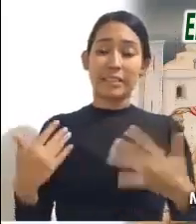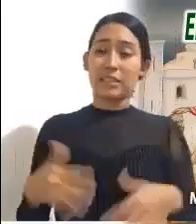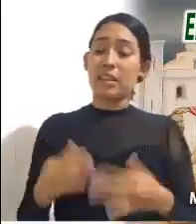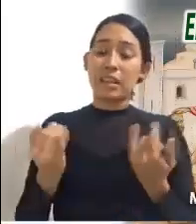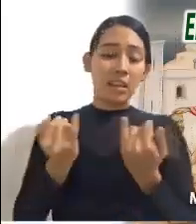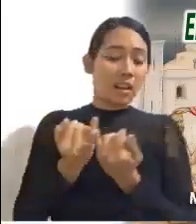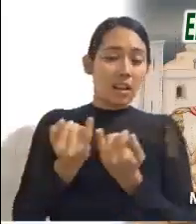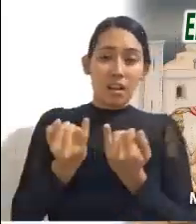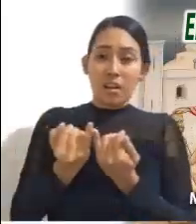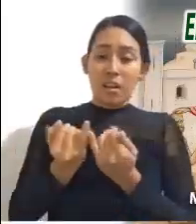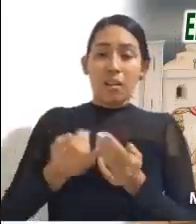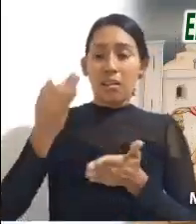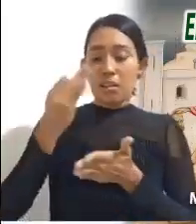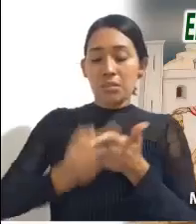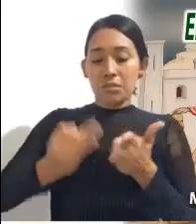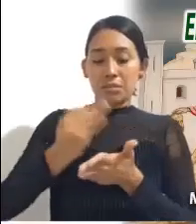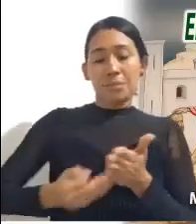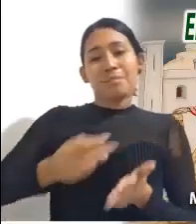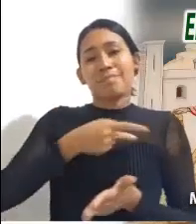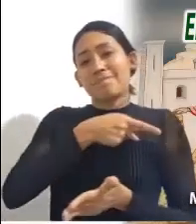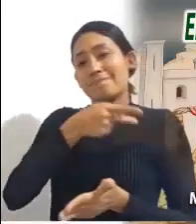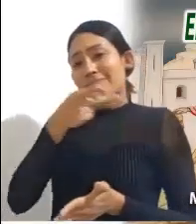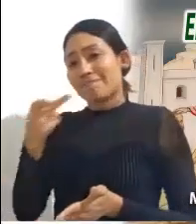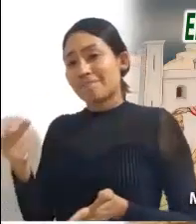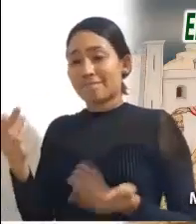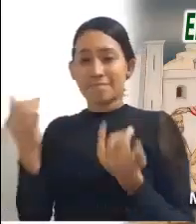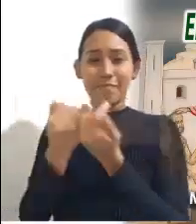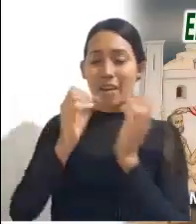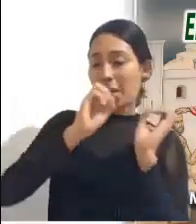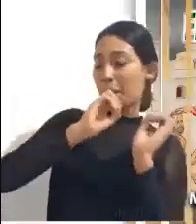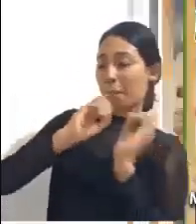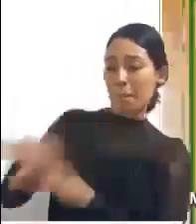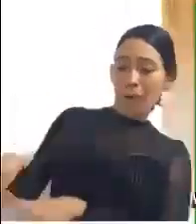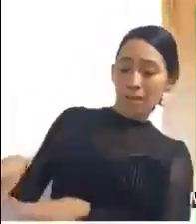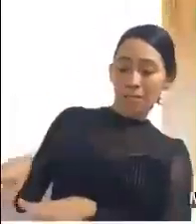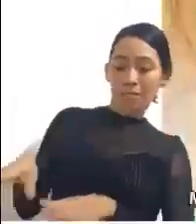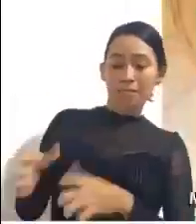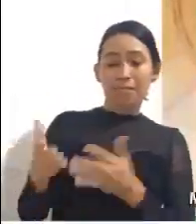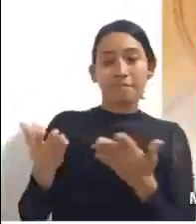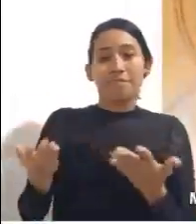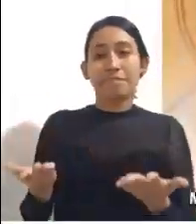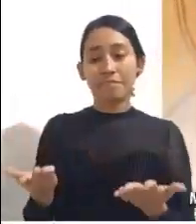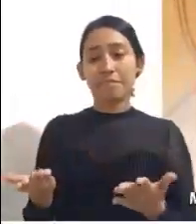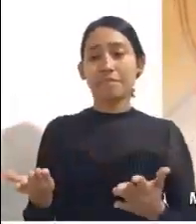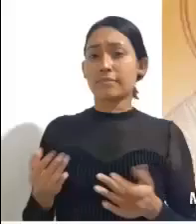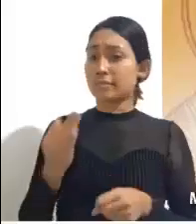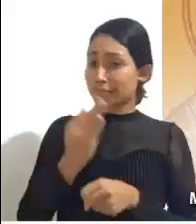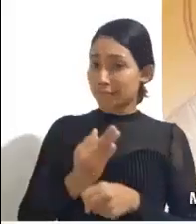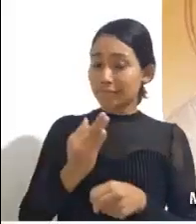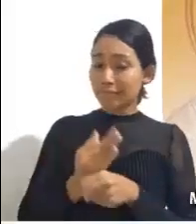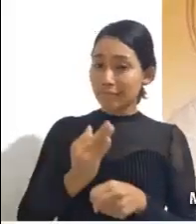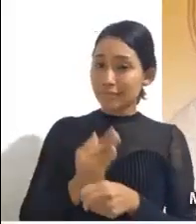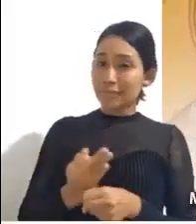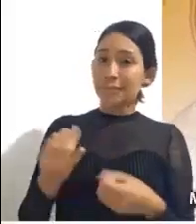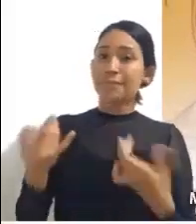carencias, tienen que sufrir el desprecio y el abandono de los que son sus hermanos. En tiempos de Jesús,